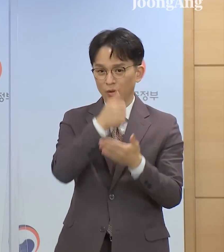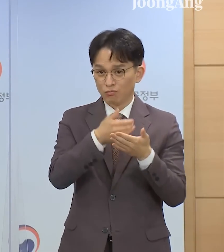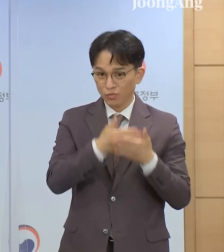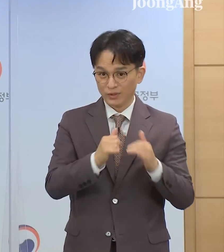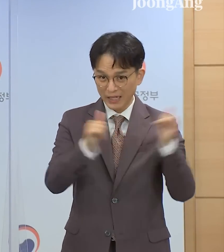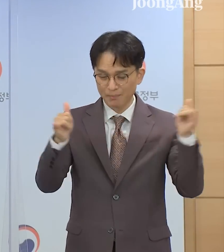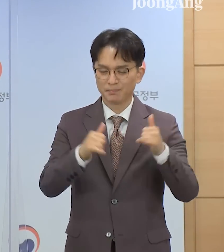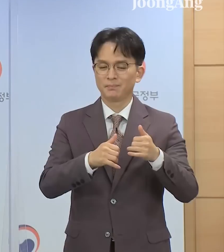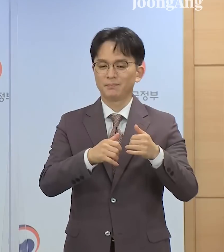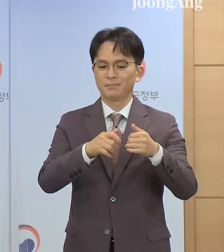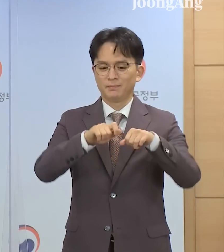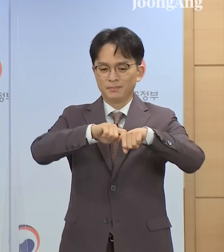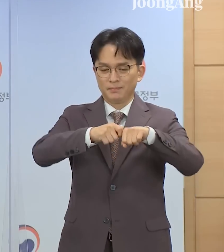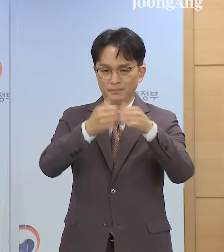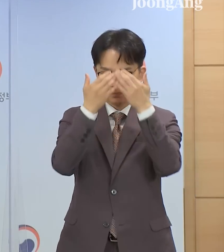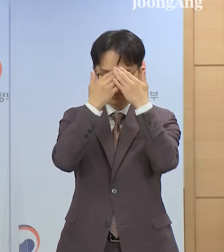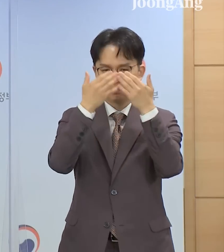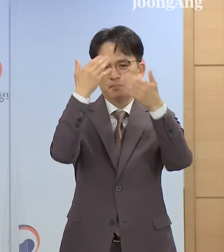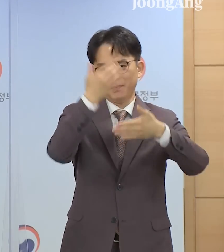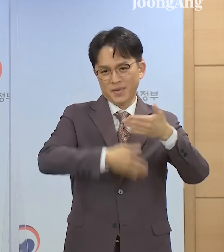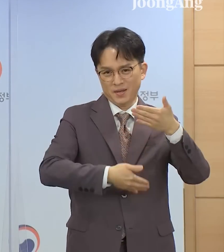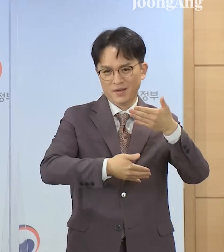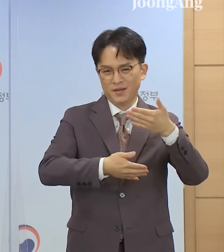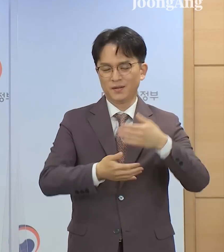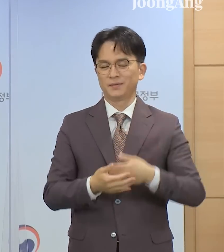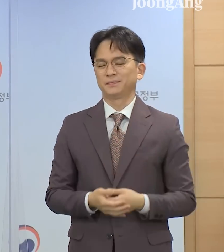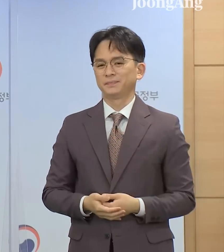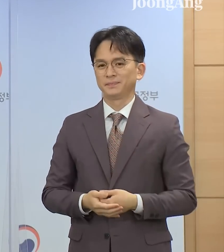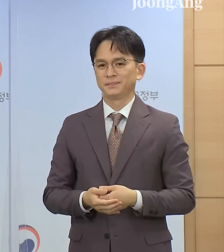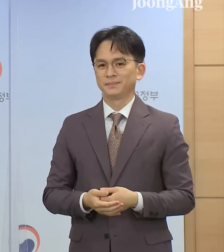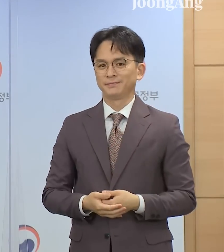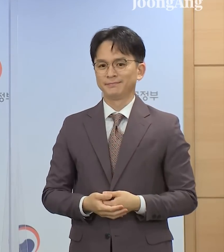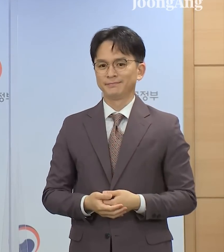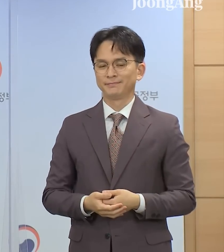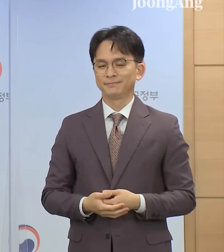경각심이 저하되지 않도록 조치하였습니다.